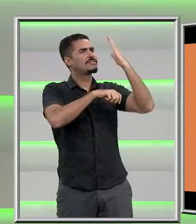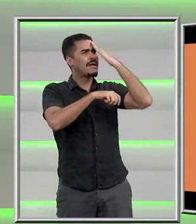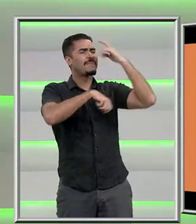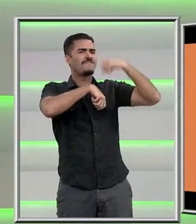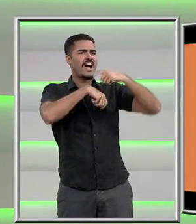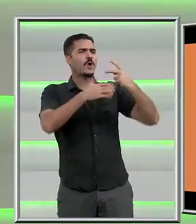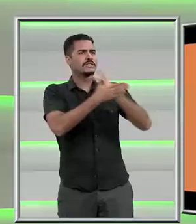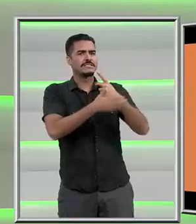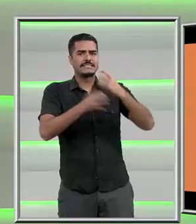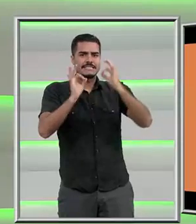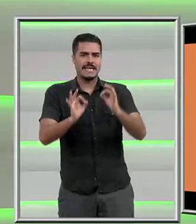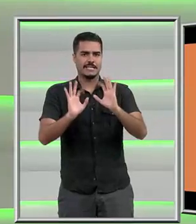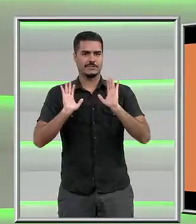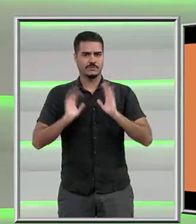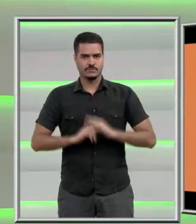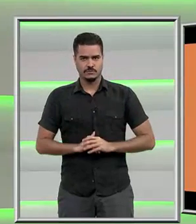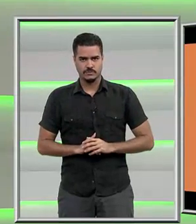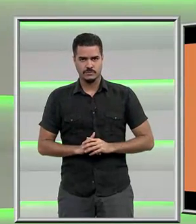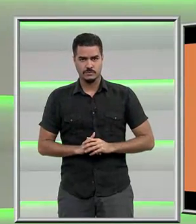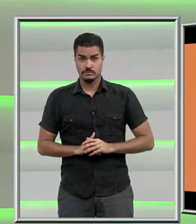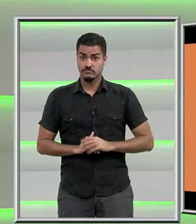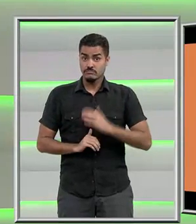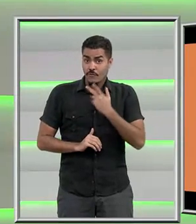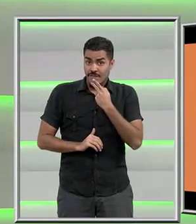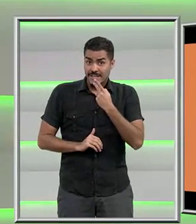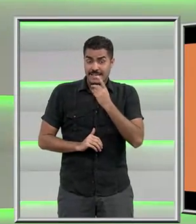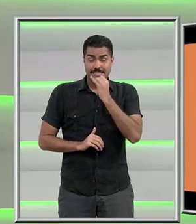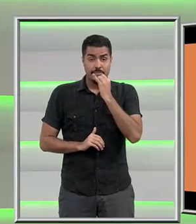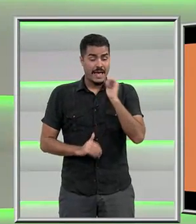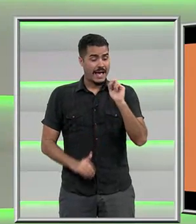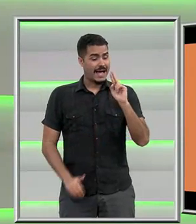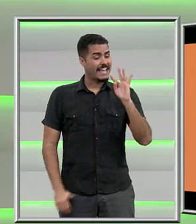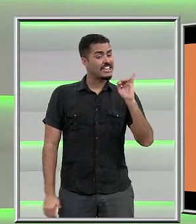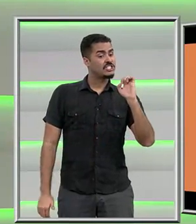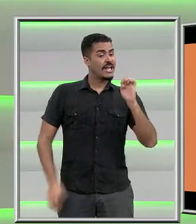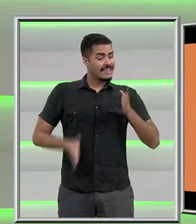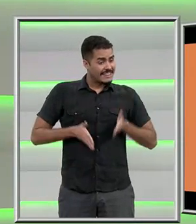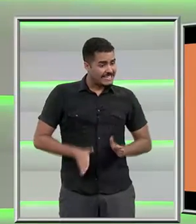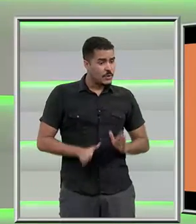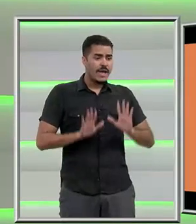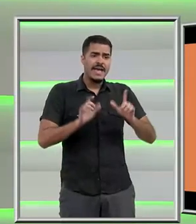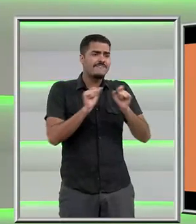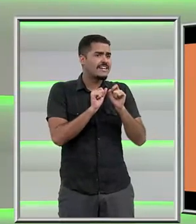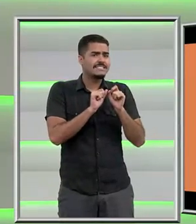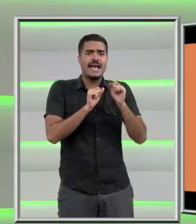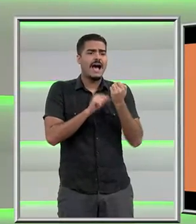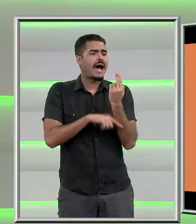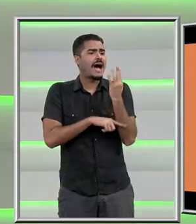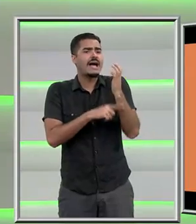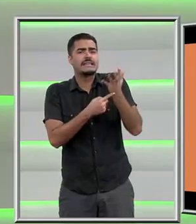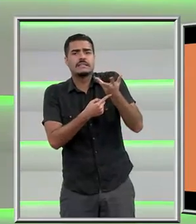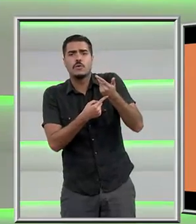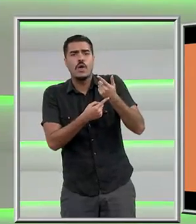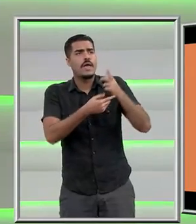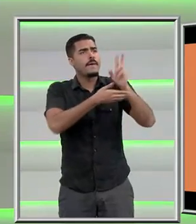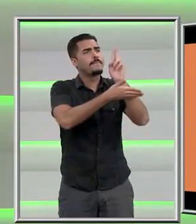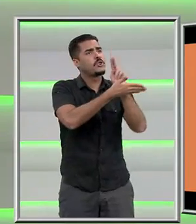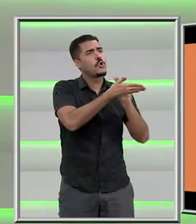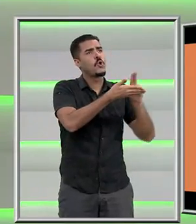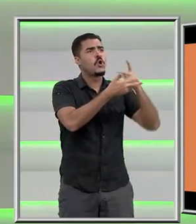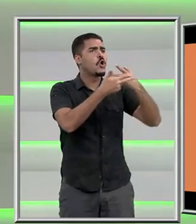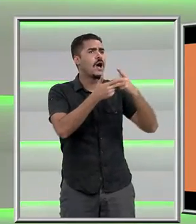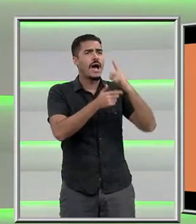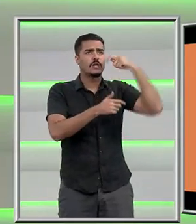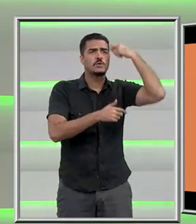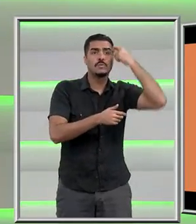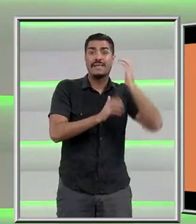na hora certa. Eu falo que um artista nasceu para fazer arte, seja pintor, seja ator. Eu nasci para